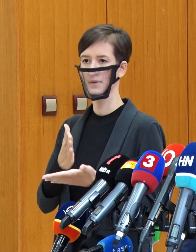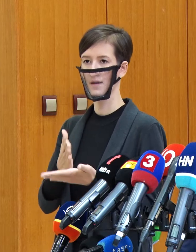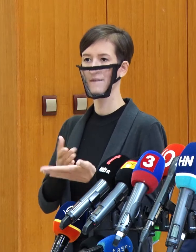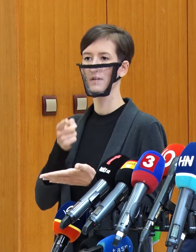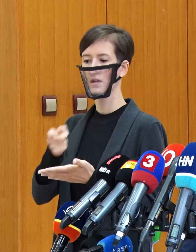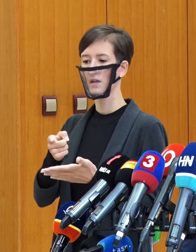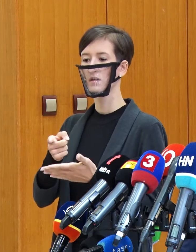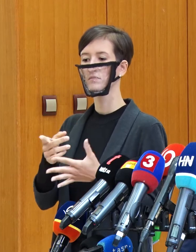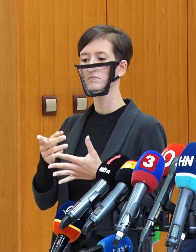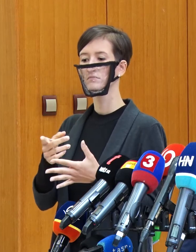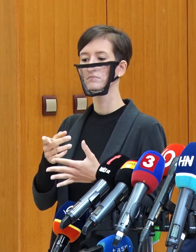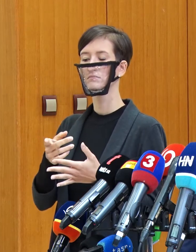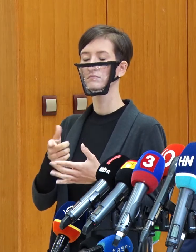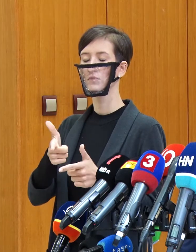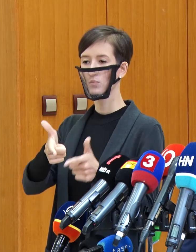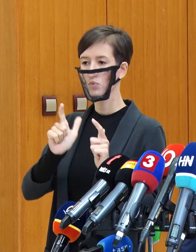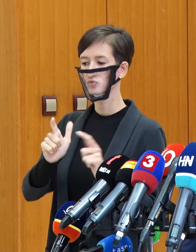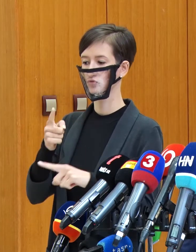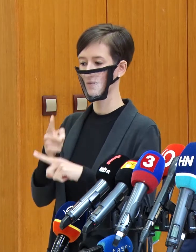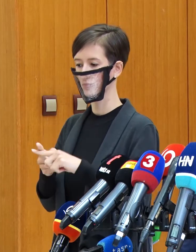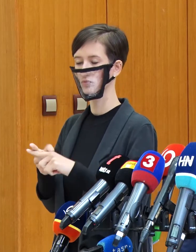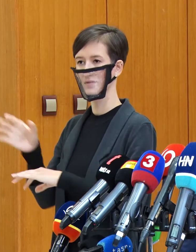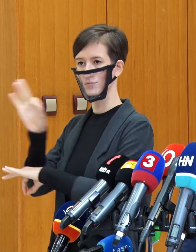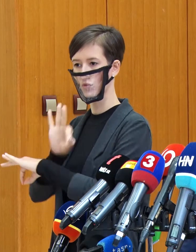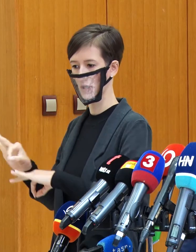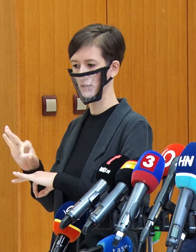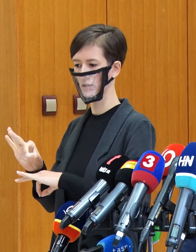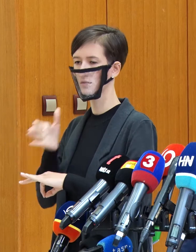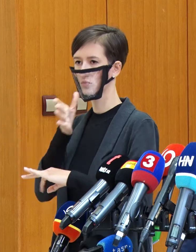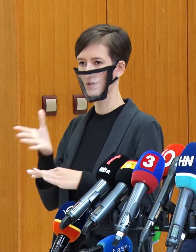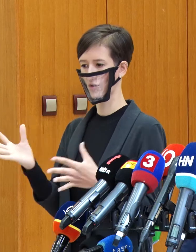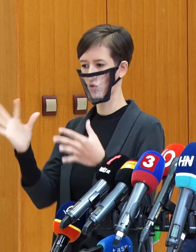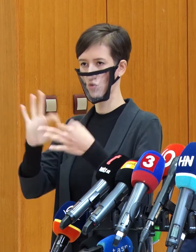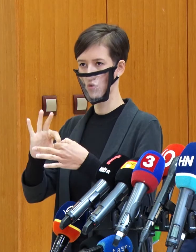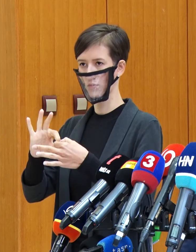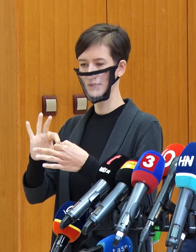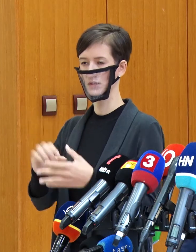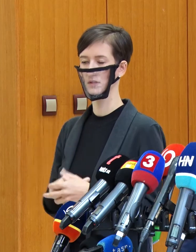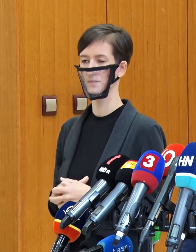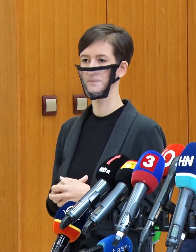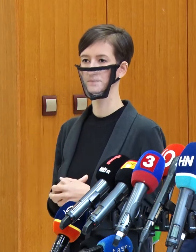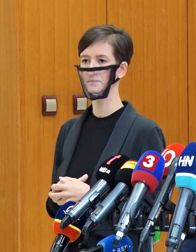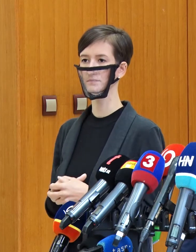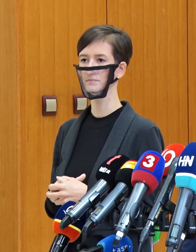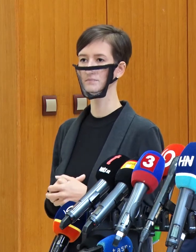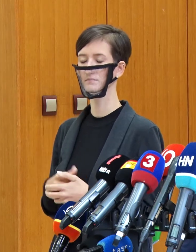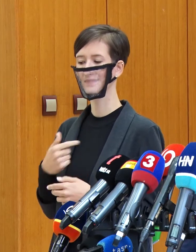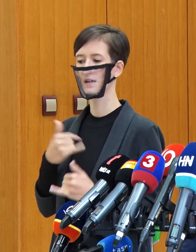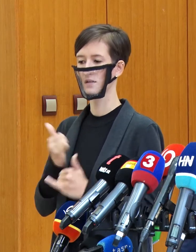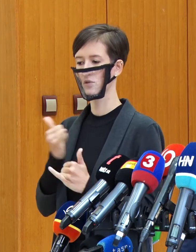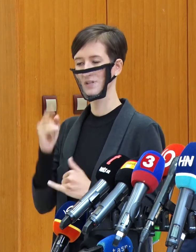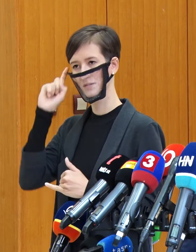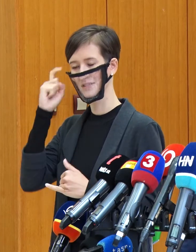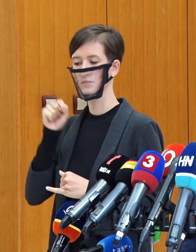grantov aj pôžičiek. Návrh pochopiteľne budeme podrobne študovať, ale som hlboko presvedčený o tom, že je to